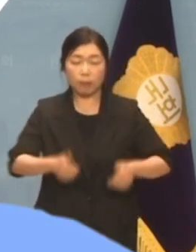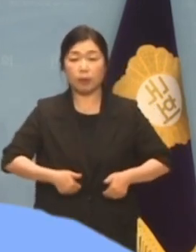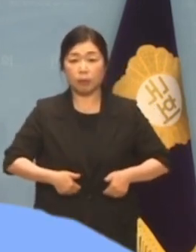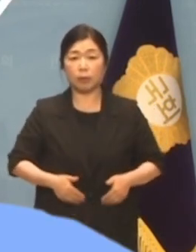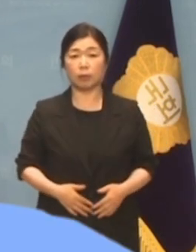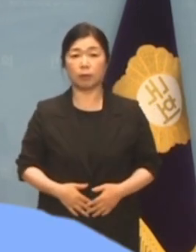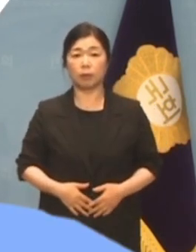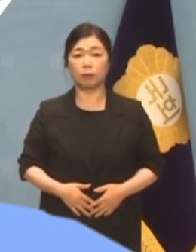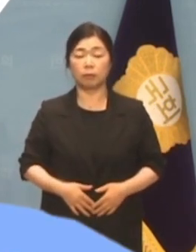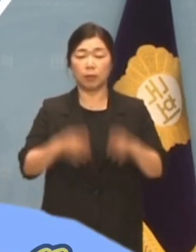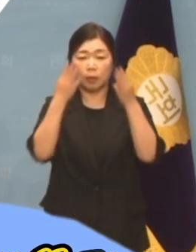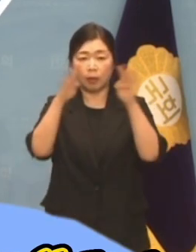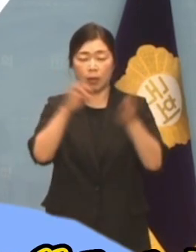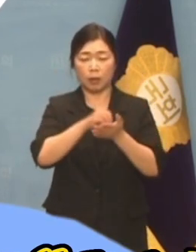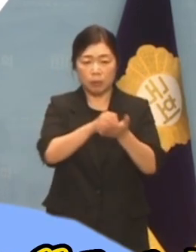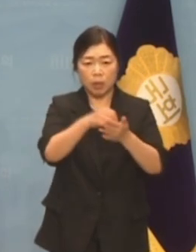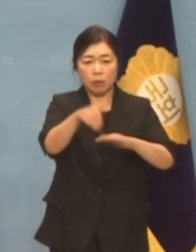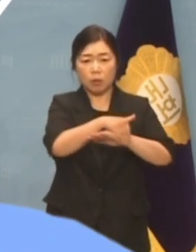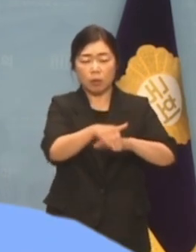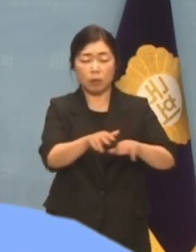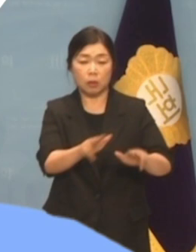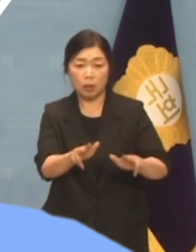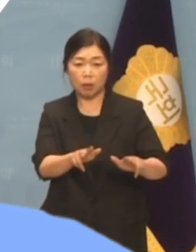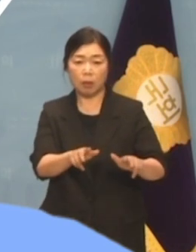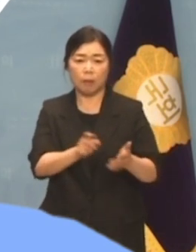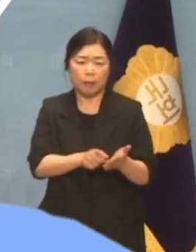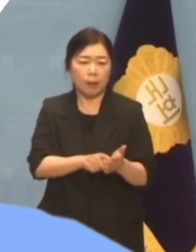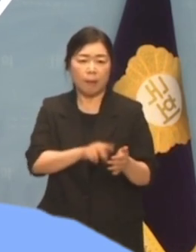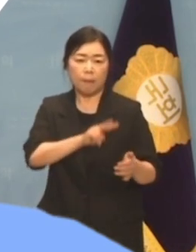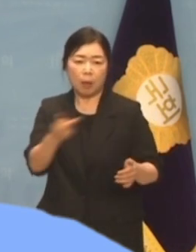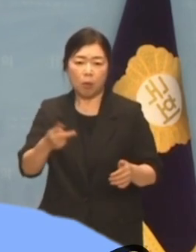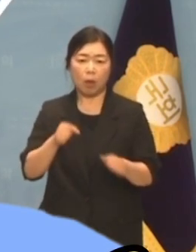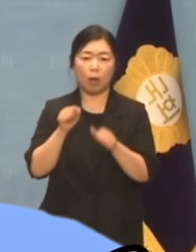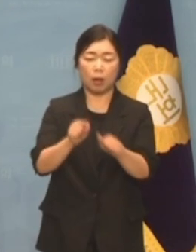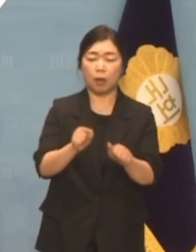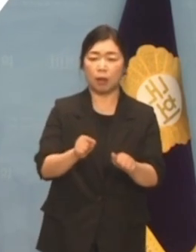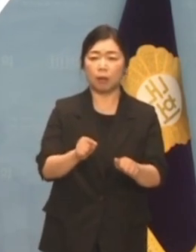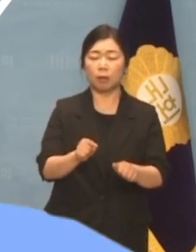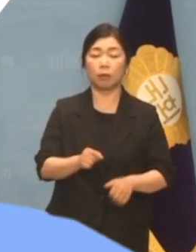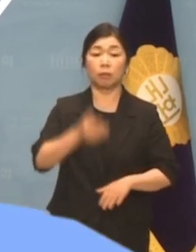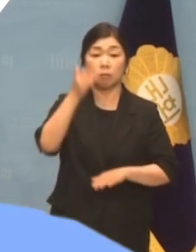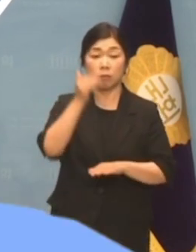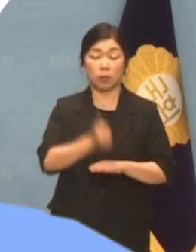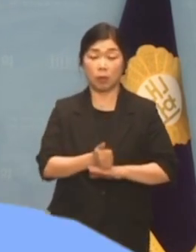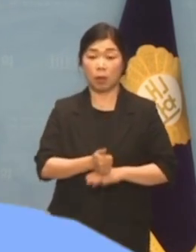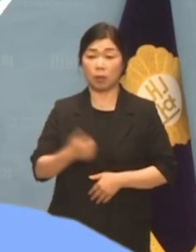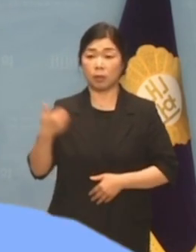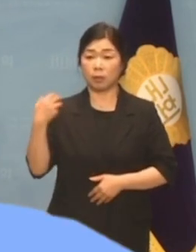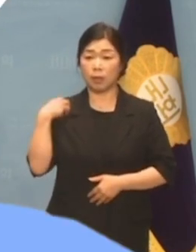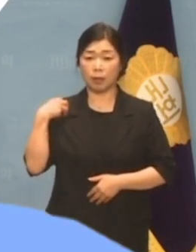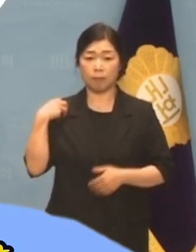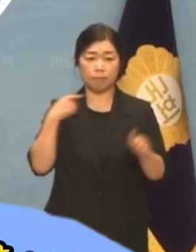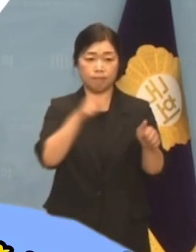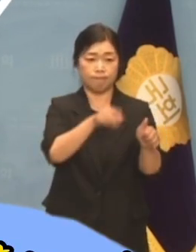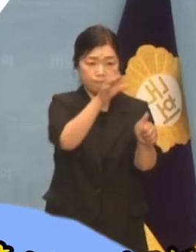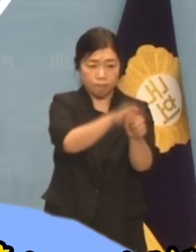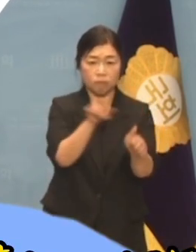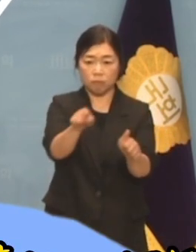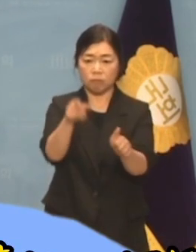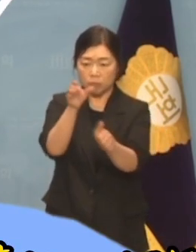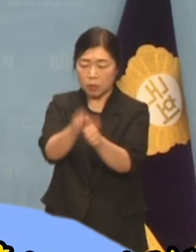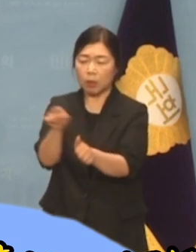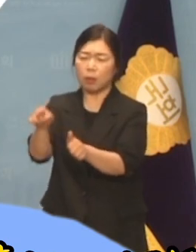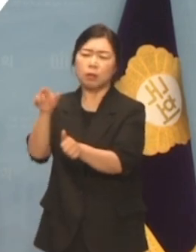입시 정책을 즉흥적으로 바꾸라고 해놓고 그 책임을 이곳저곳에 떠넘길 국리만 하는 정부와